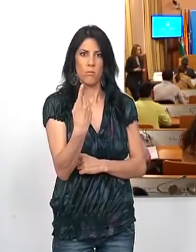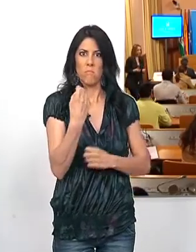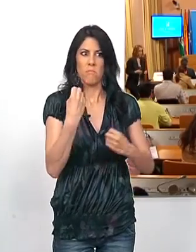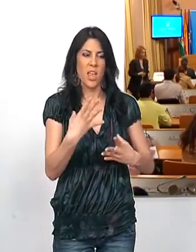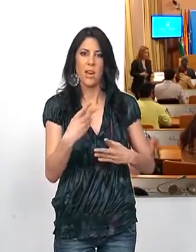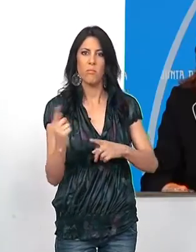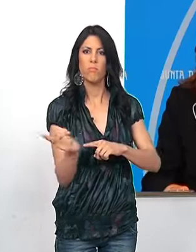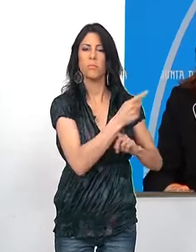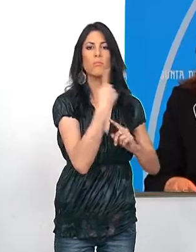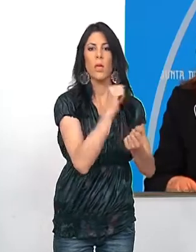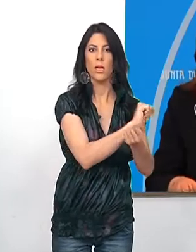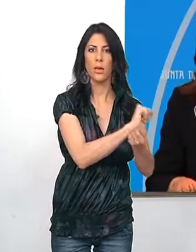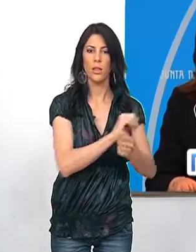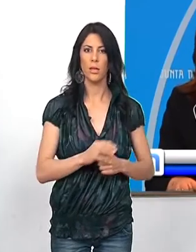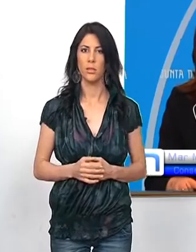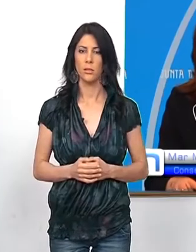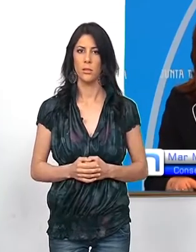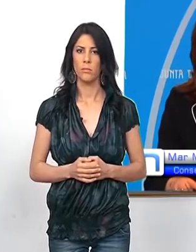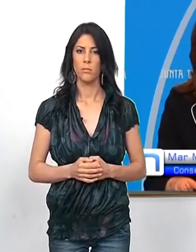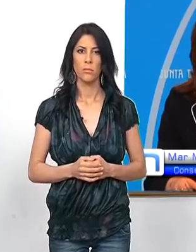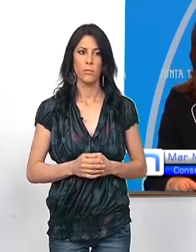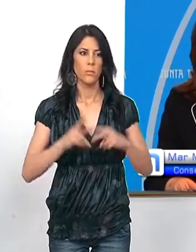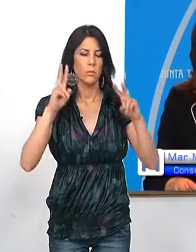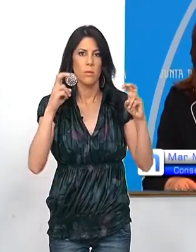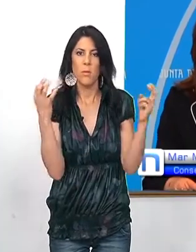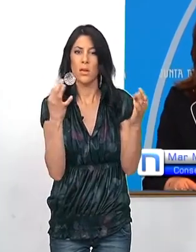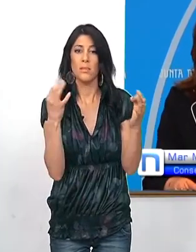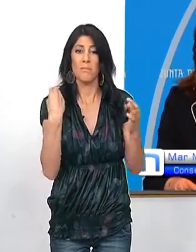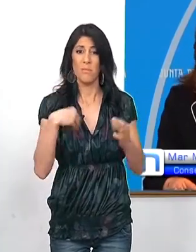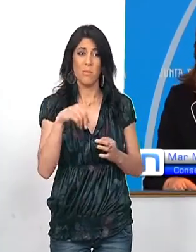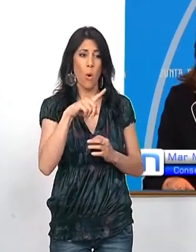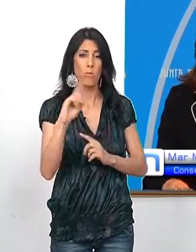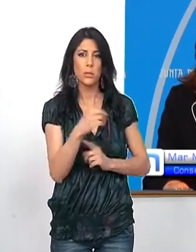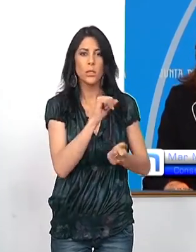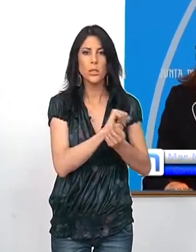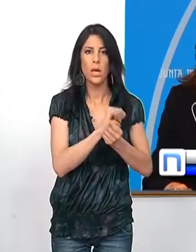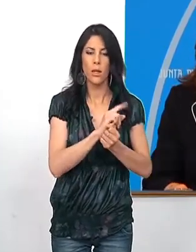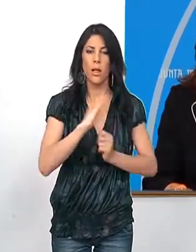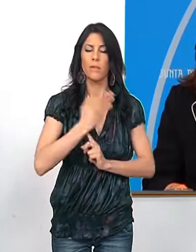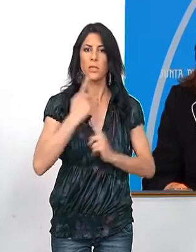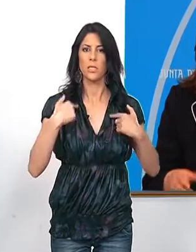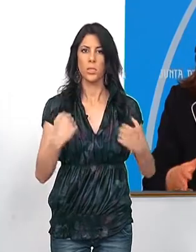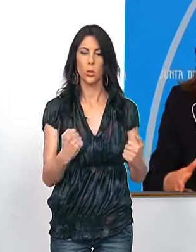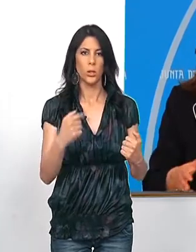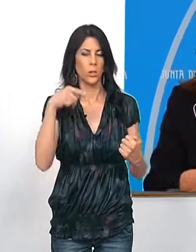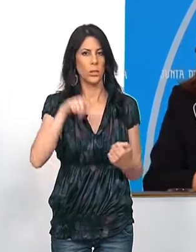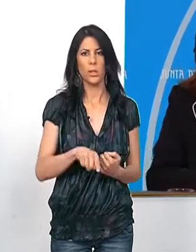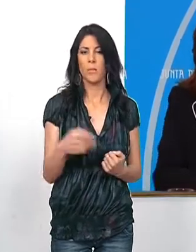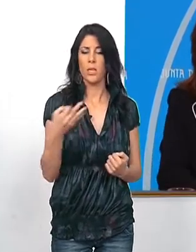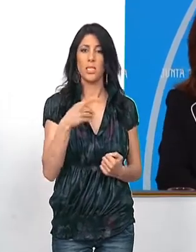cárcel. Nos causa pesadumbre en general que este caso se produjera en su día y, en particular, nos causa pesadumbre que